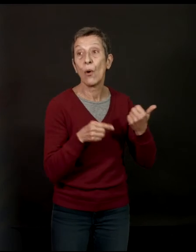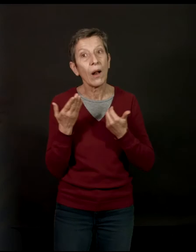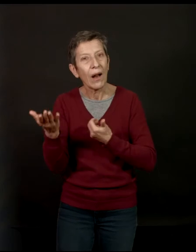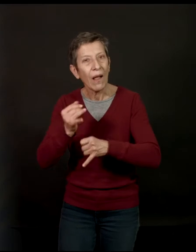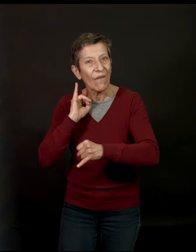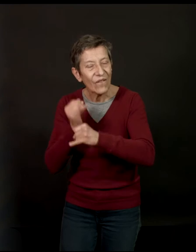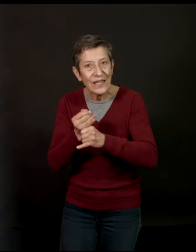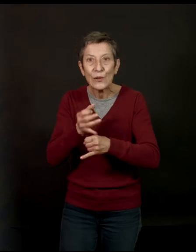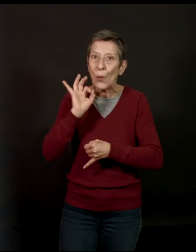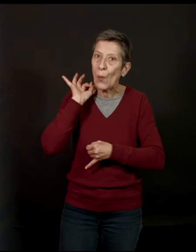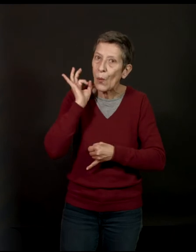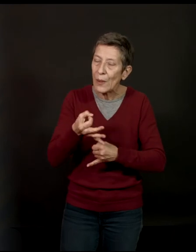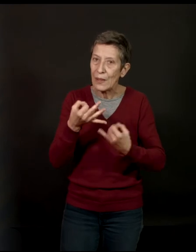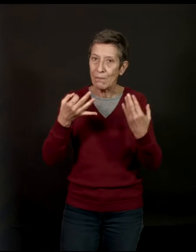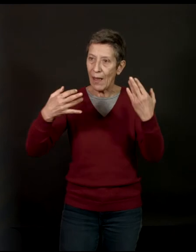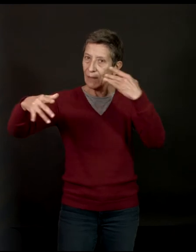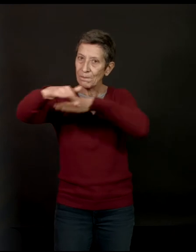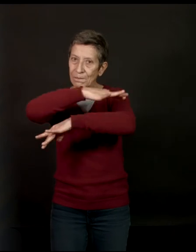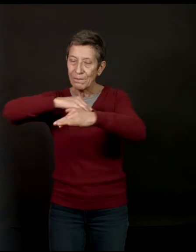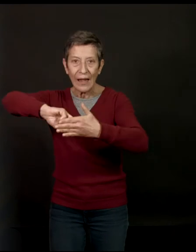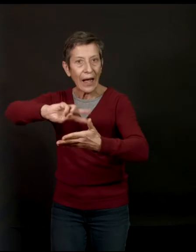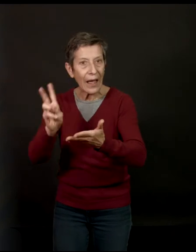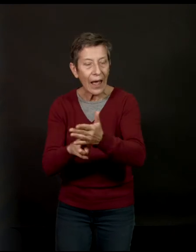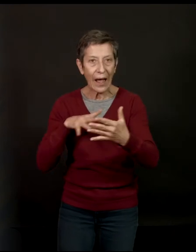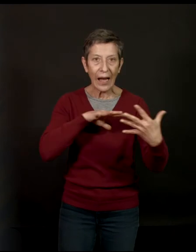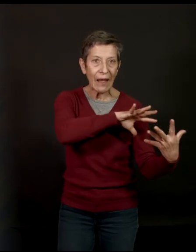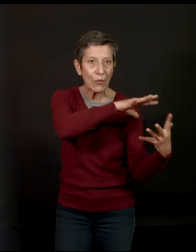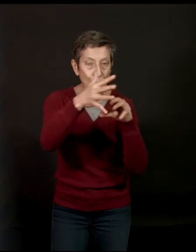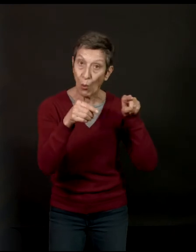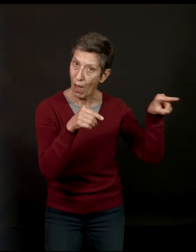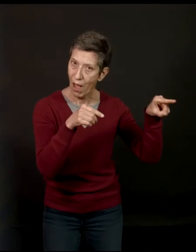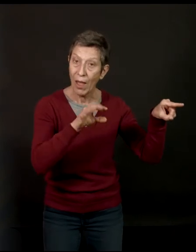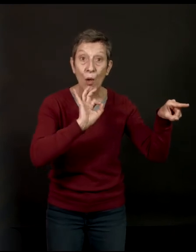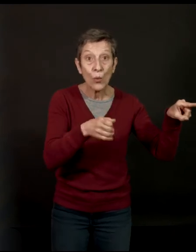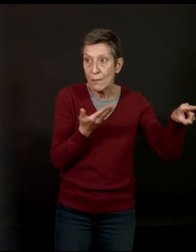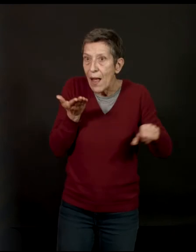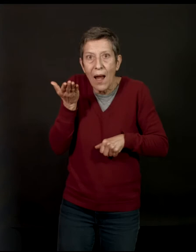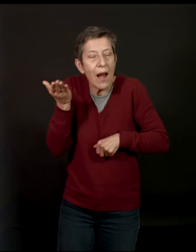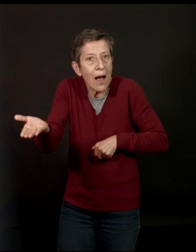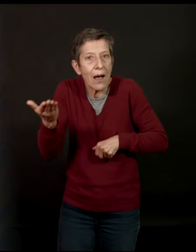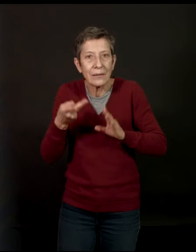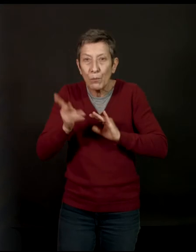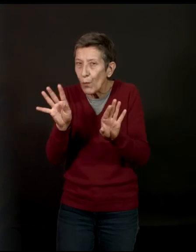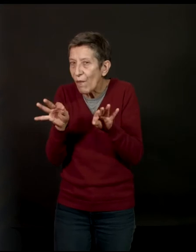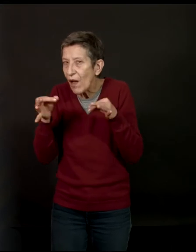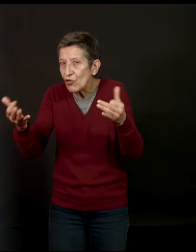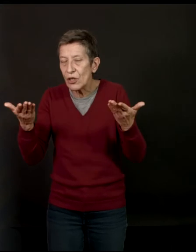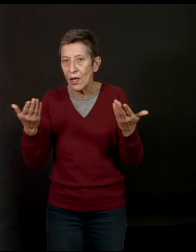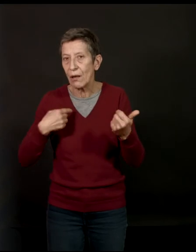un univers très réel, une évolution, etc. Mais là, on est sur des choses beaucoup plus fragiles, en fait. Et je trouve ça très